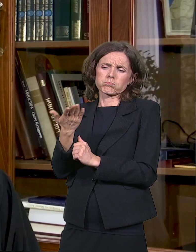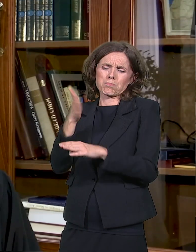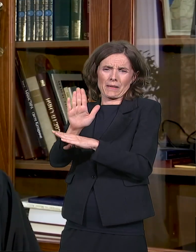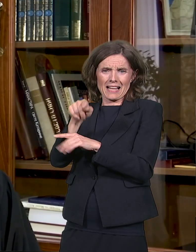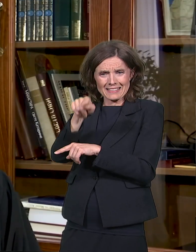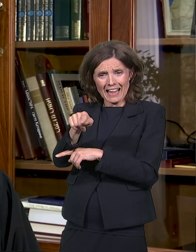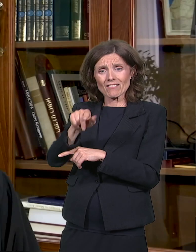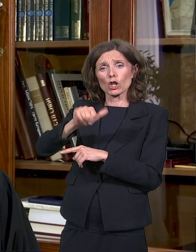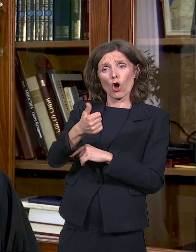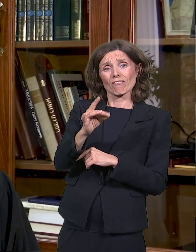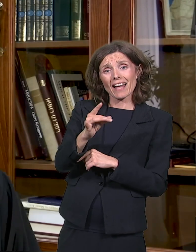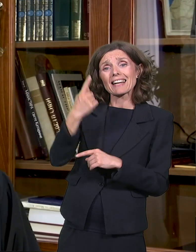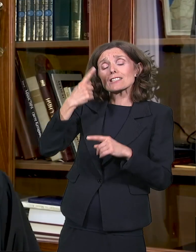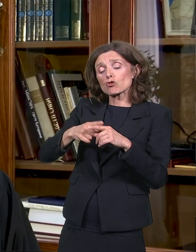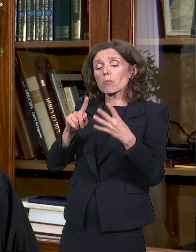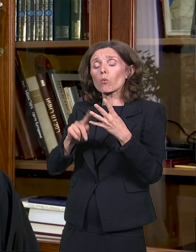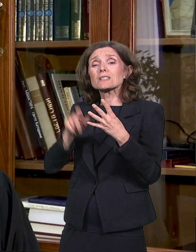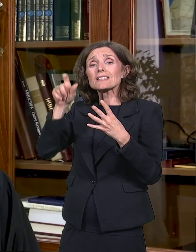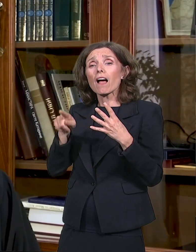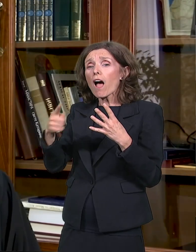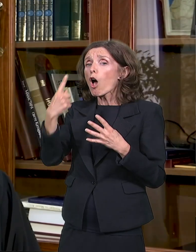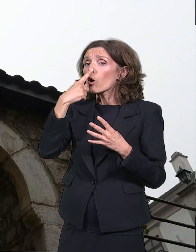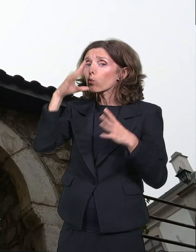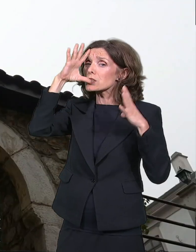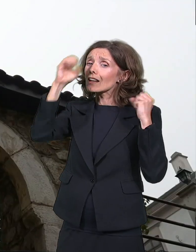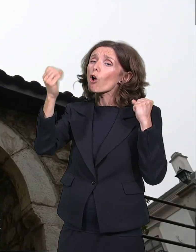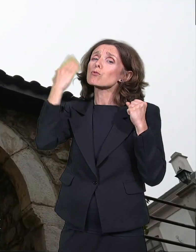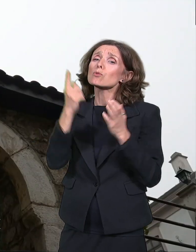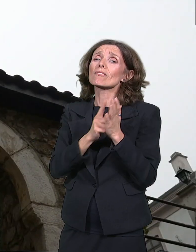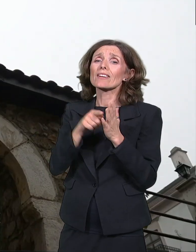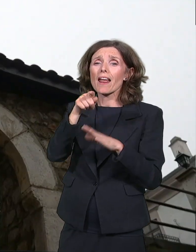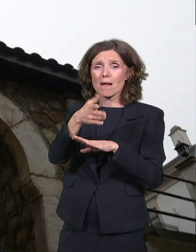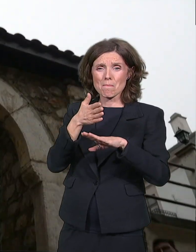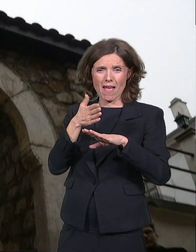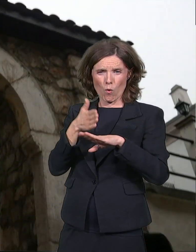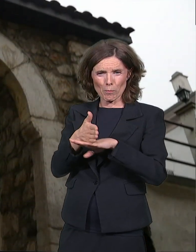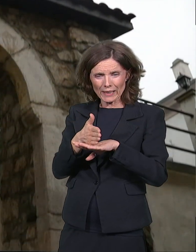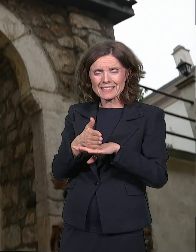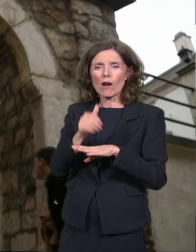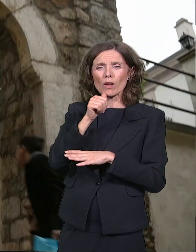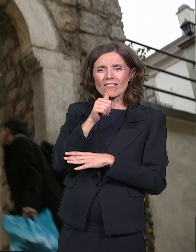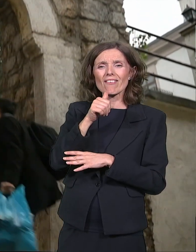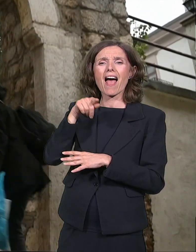konzula tada u prizrenu Ivana Stepanovića i Ostrebova. Srpska pravoslovna bogoslovija